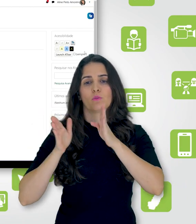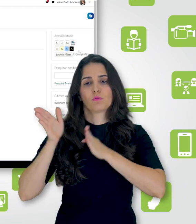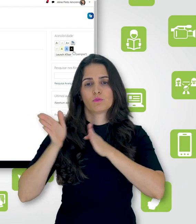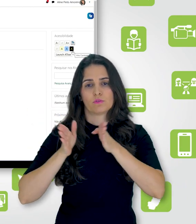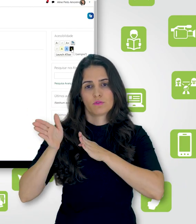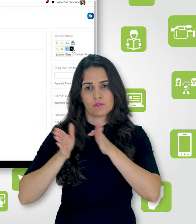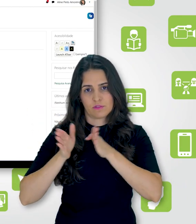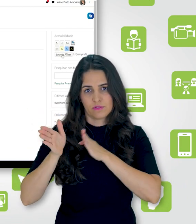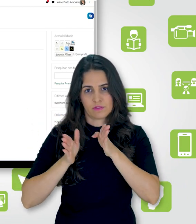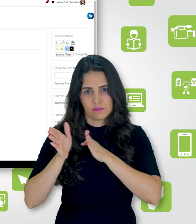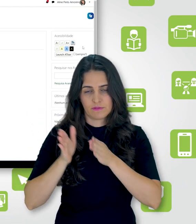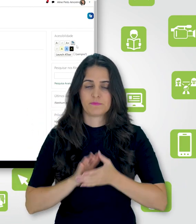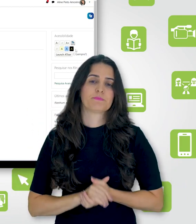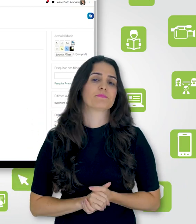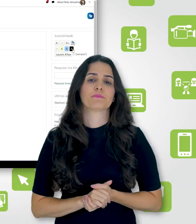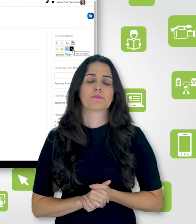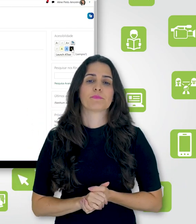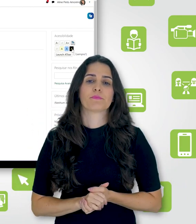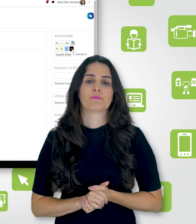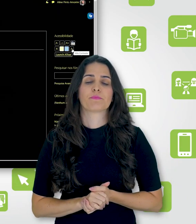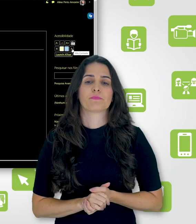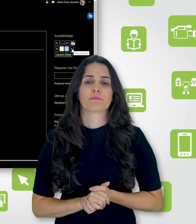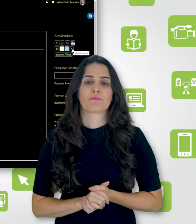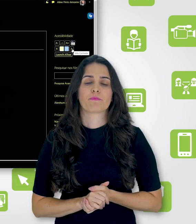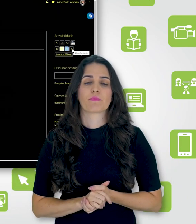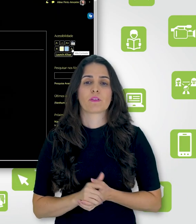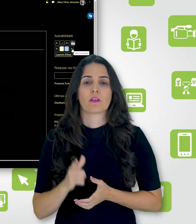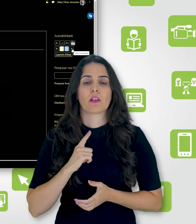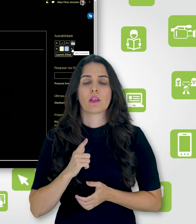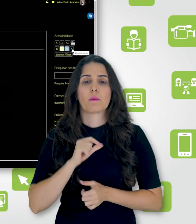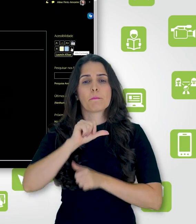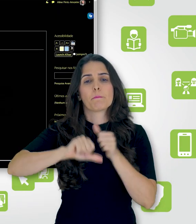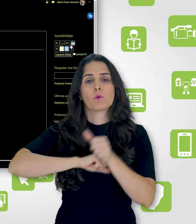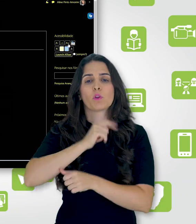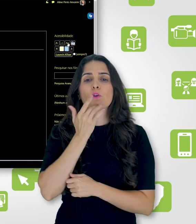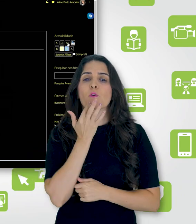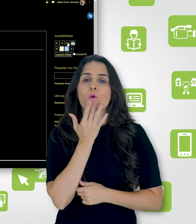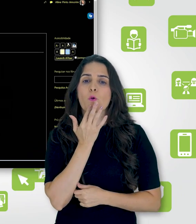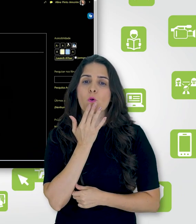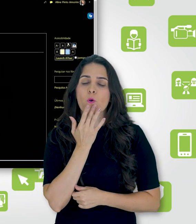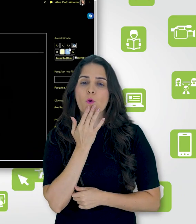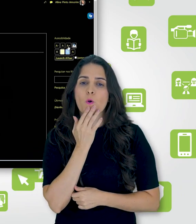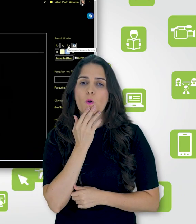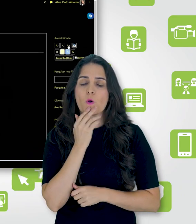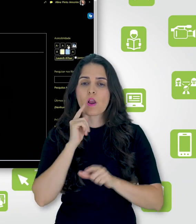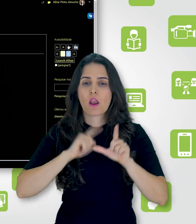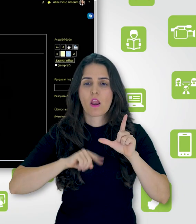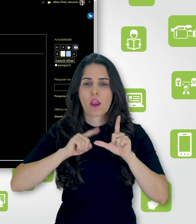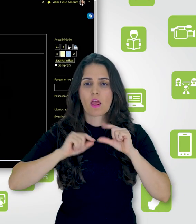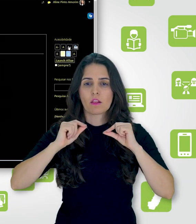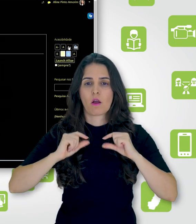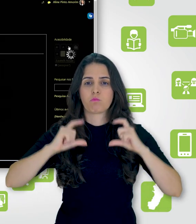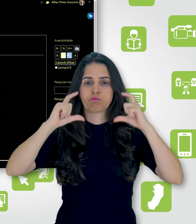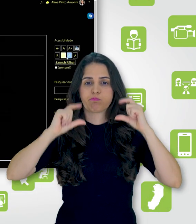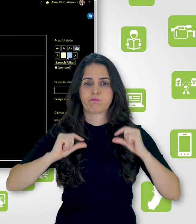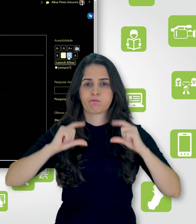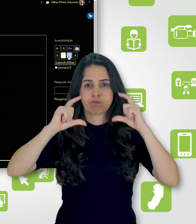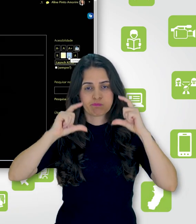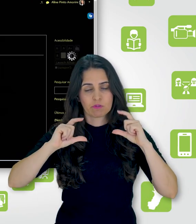acessibilidade, ela vai alterar contrastes, tamanho de fonte. Eu posso